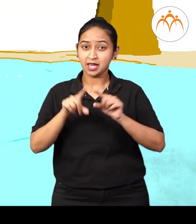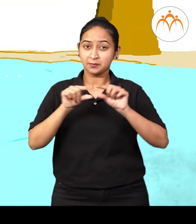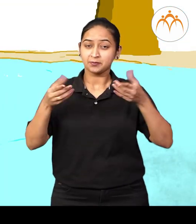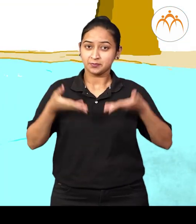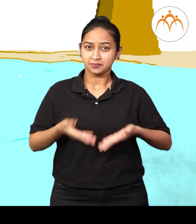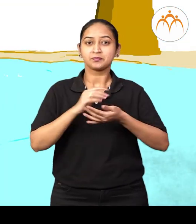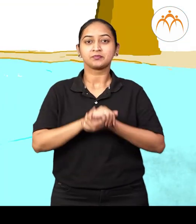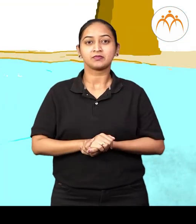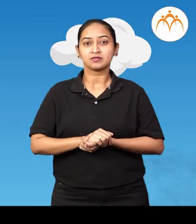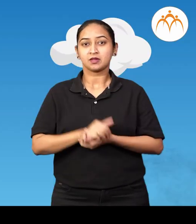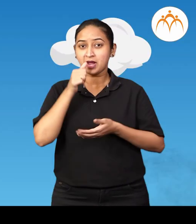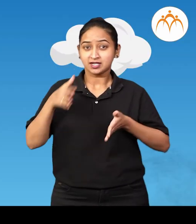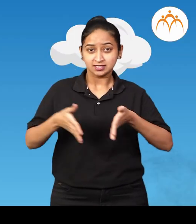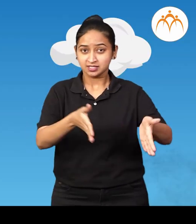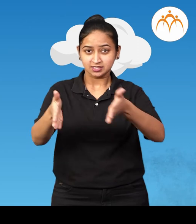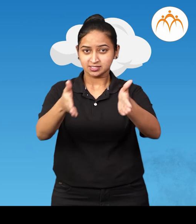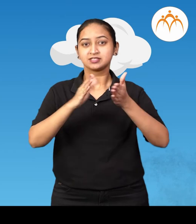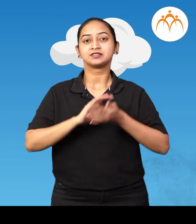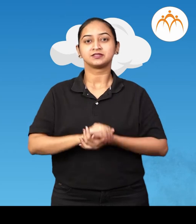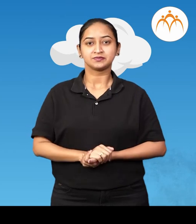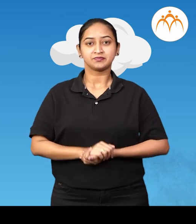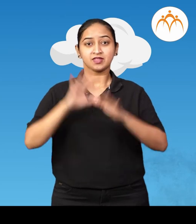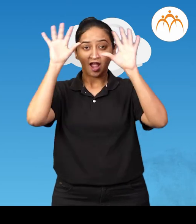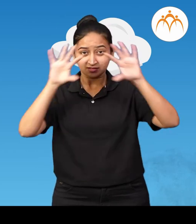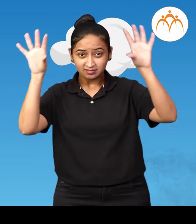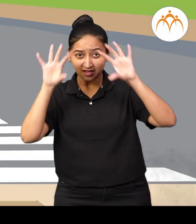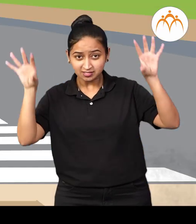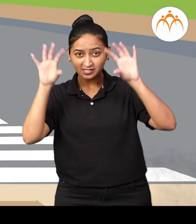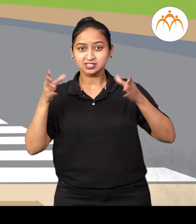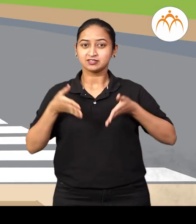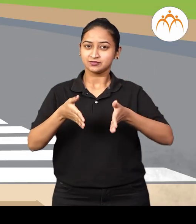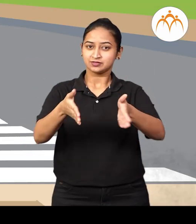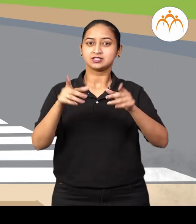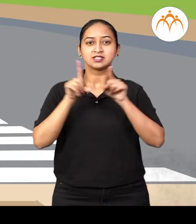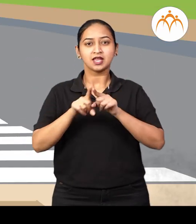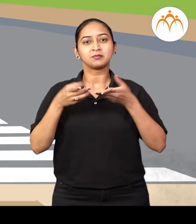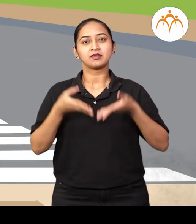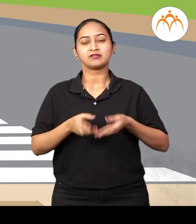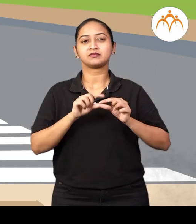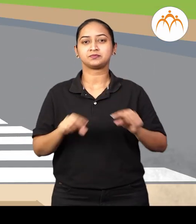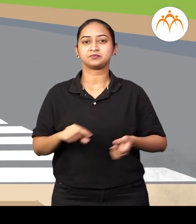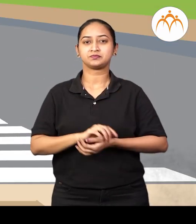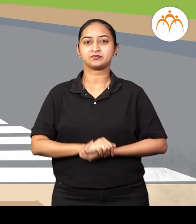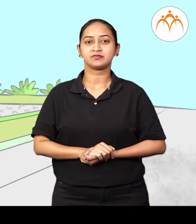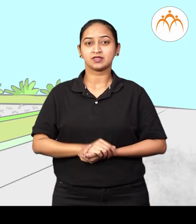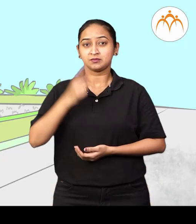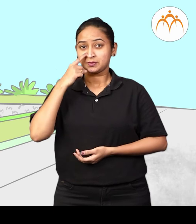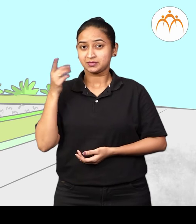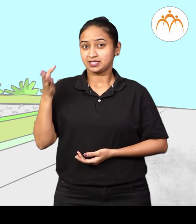जल, आकाश, नव, रस्ता, पत, मुलवी,